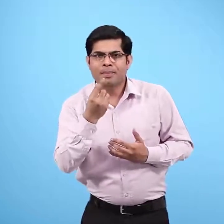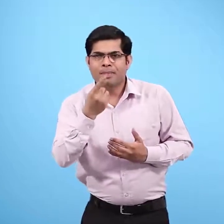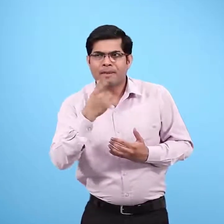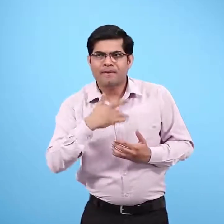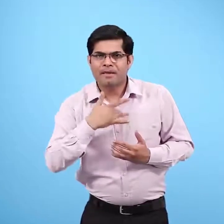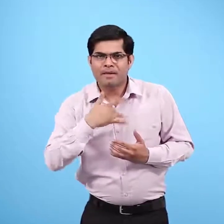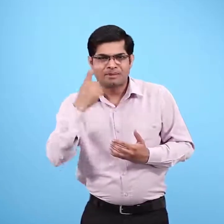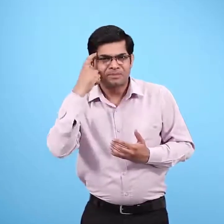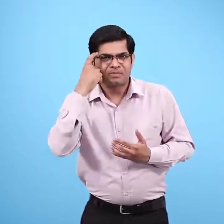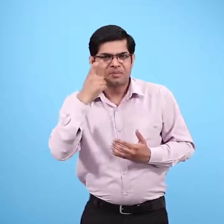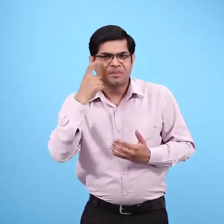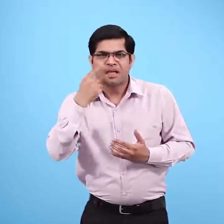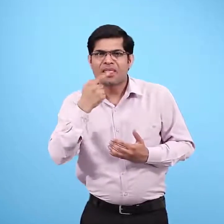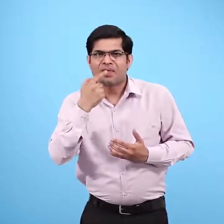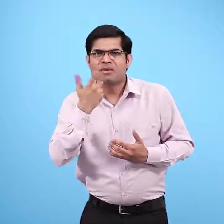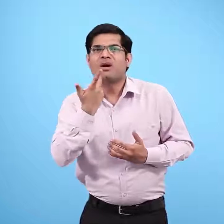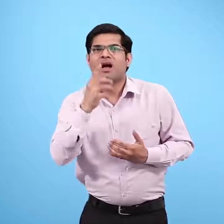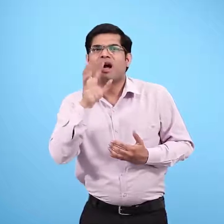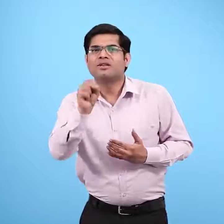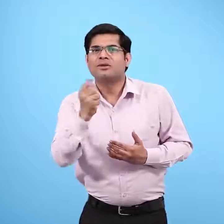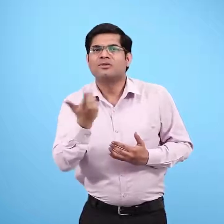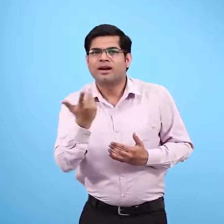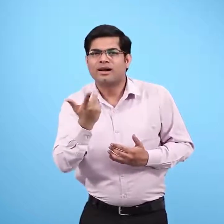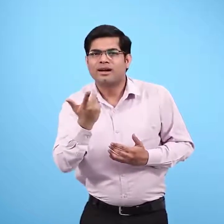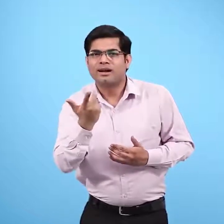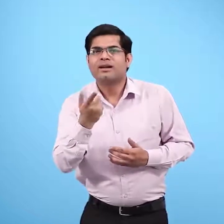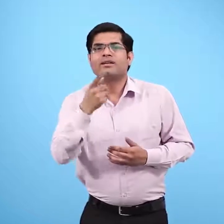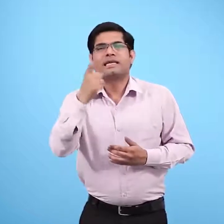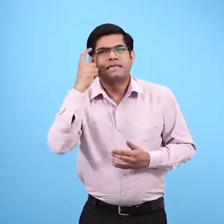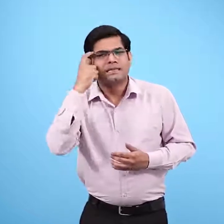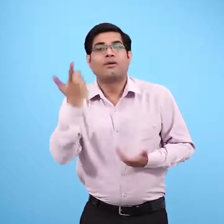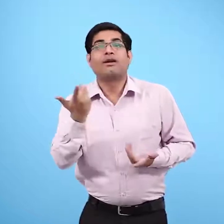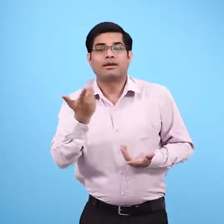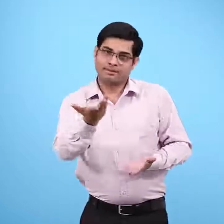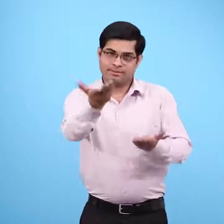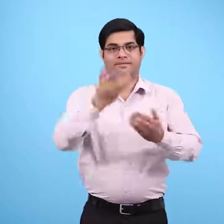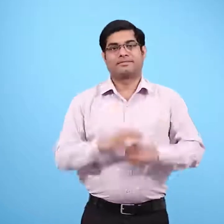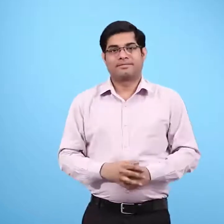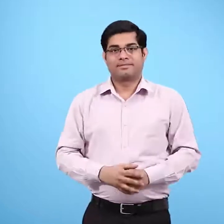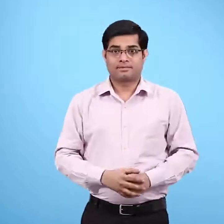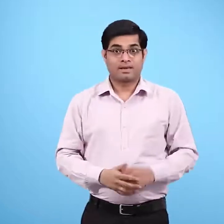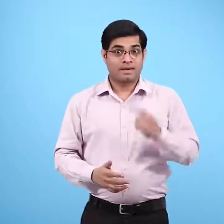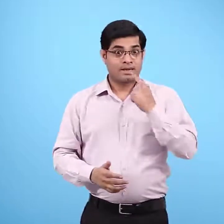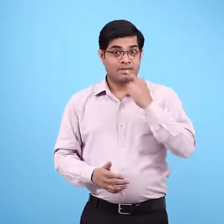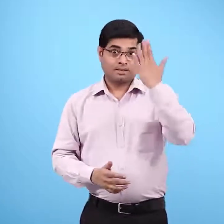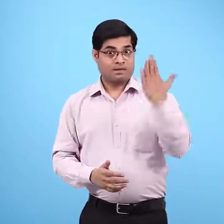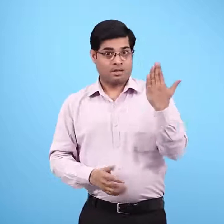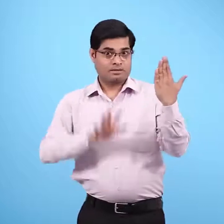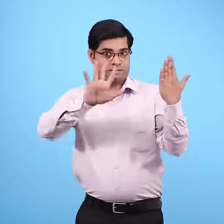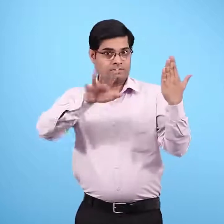क्या कुछ स्वाद आया? सोचू ऐसा क्यों हुआ होगा? शीशे के सामने